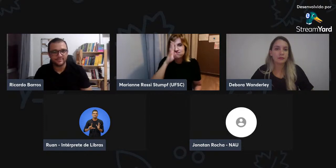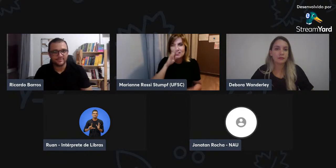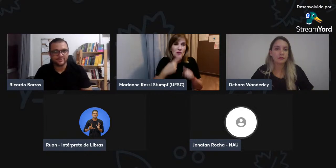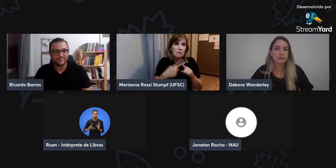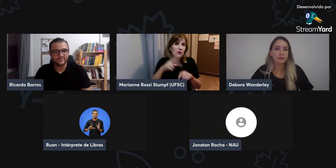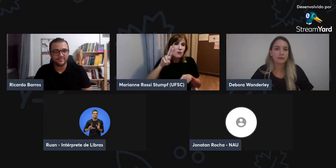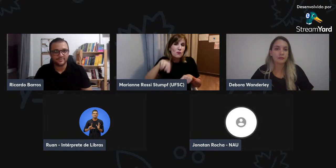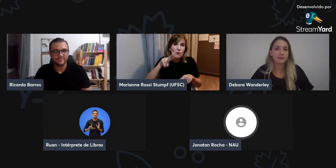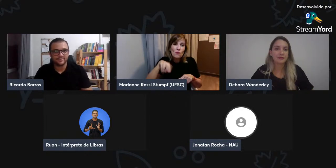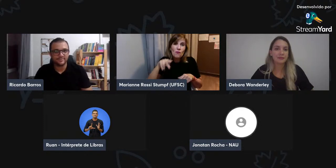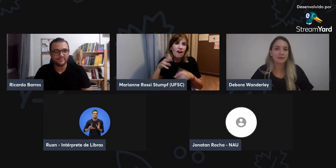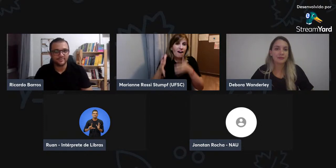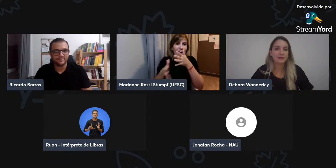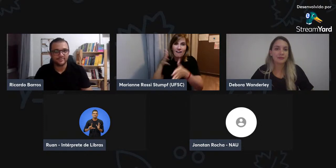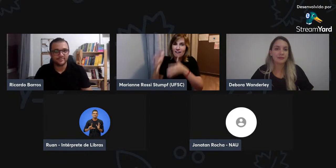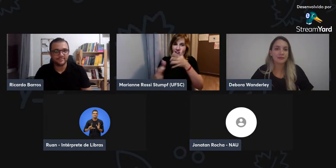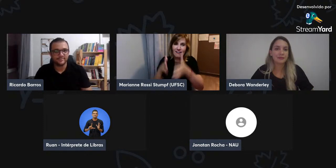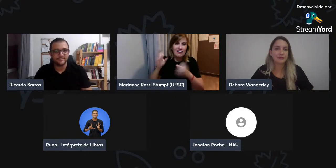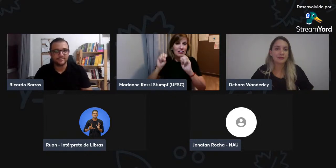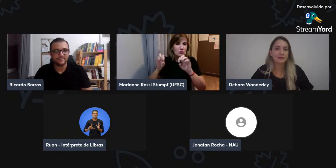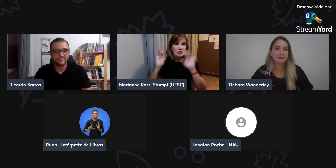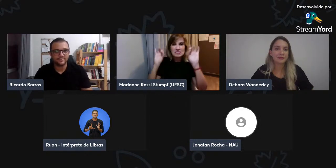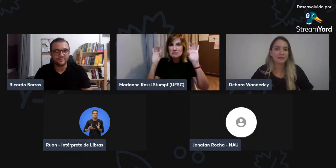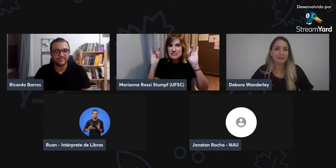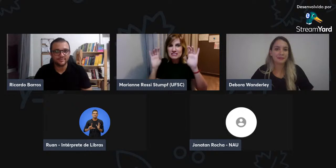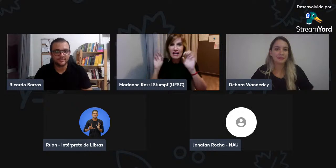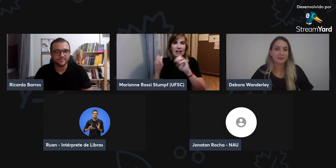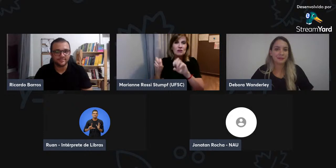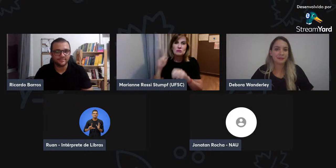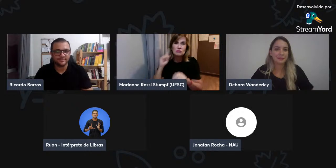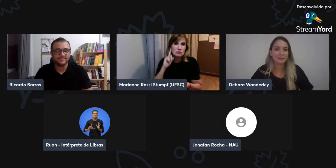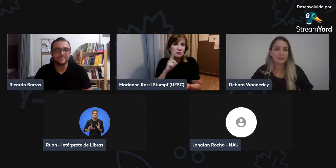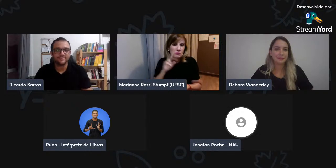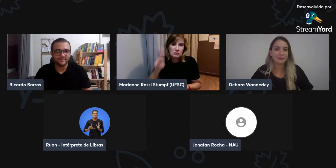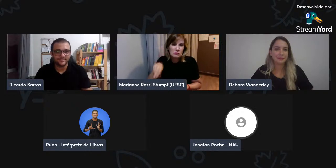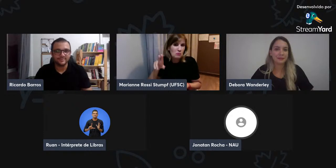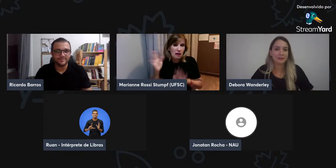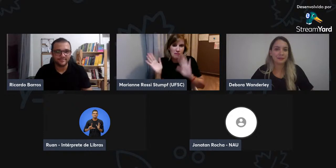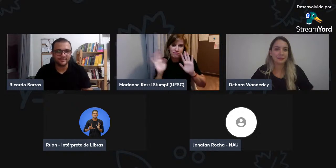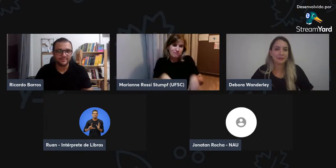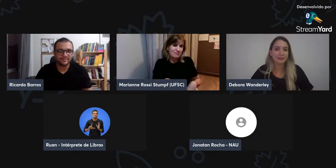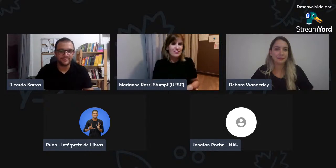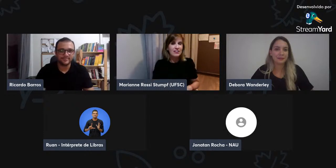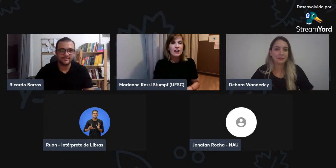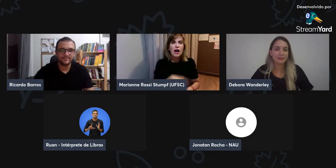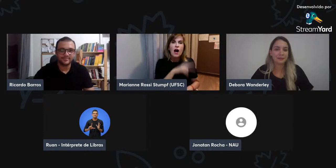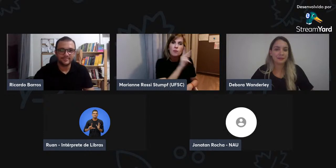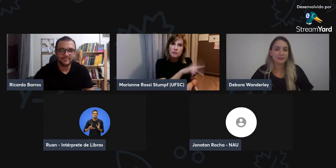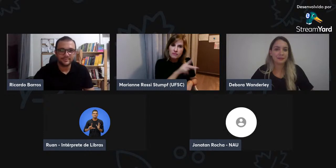Eu pensava, ah, o professor está inventando, né? Como assim? Para ensinar os sinais, né?